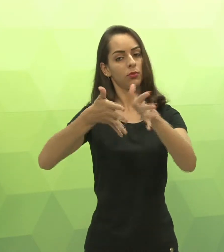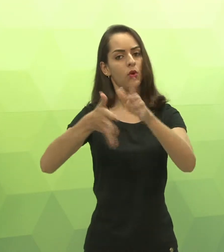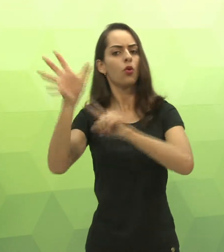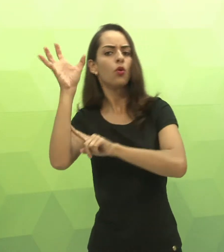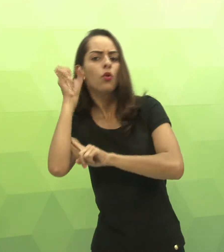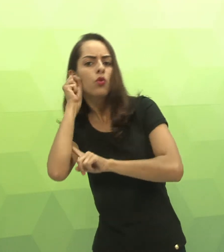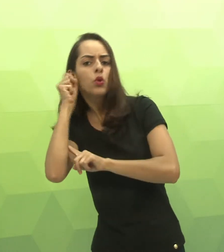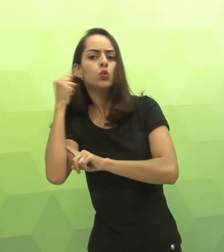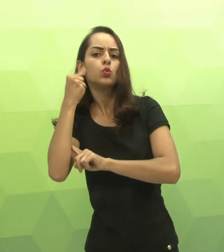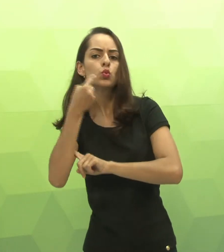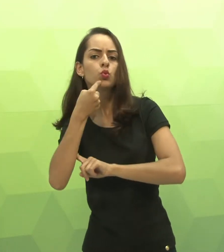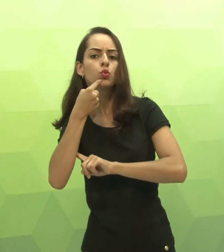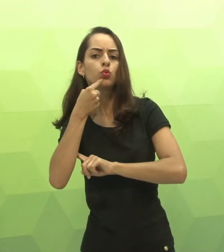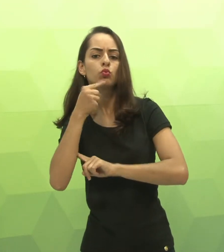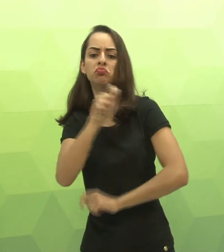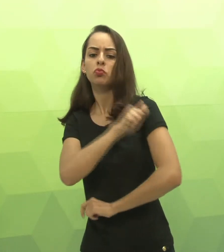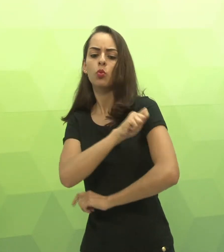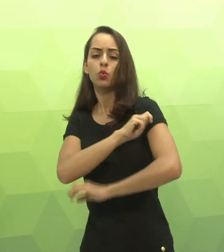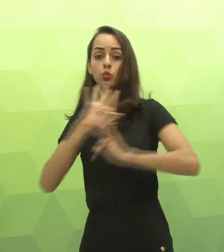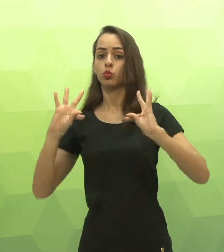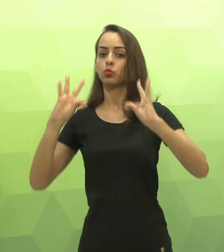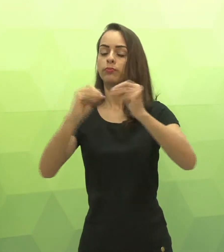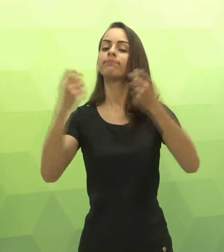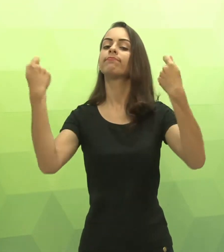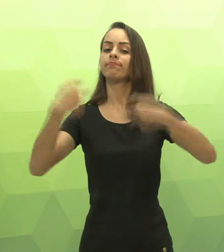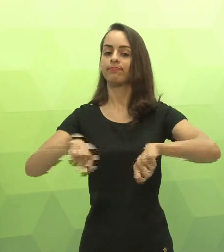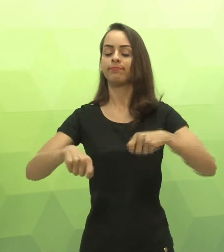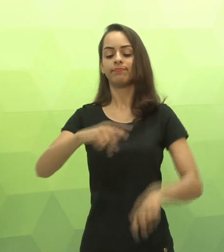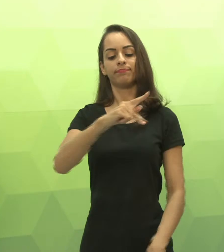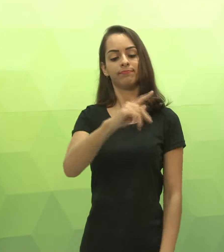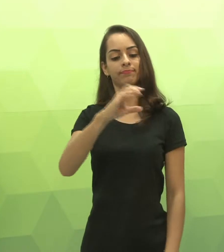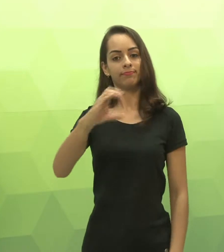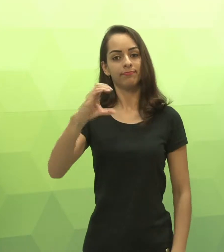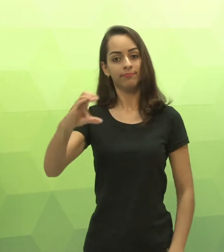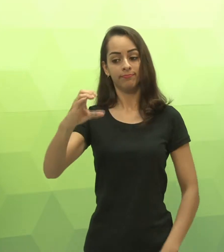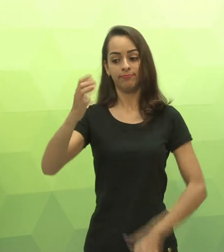surdos, quanto os ouvintes, todos devem fazer o PCC em Libras.